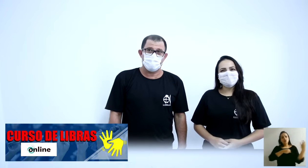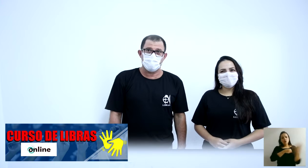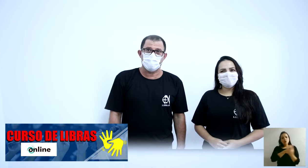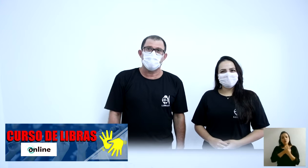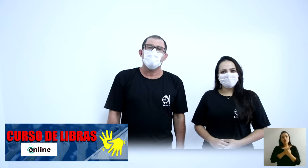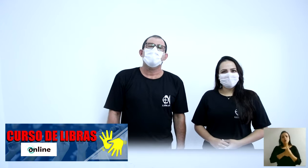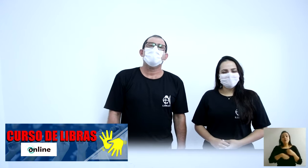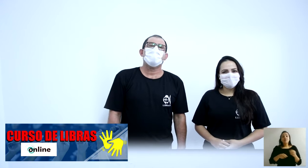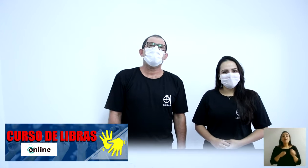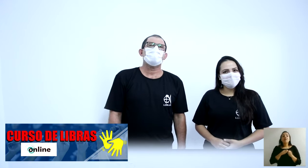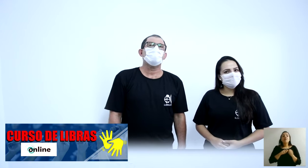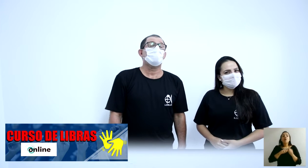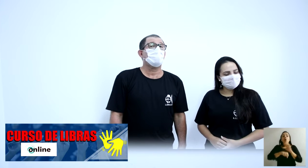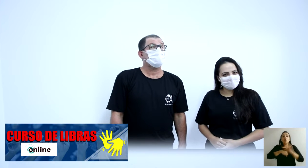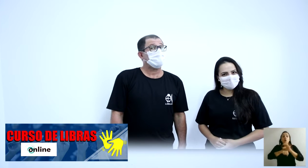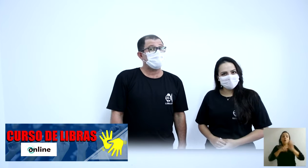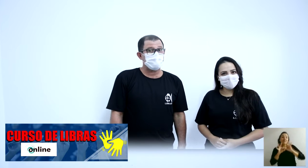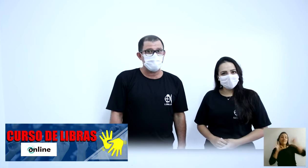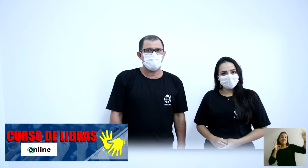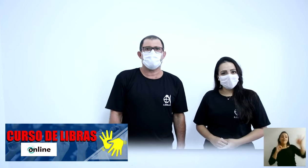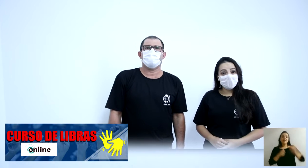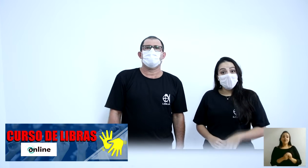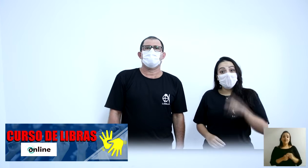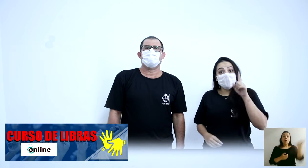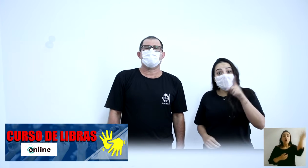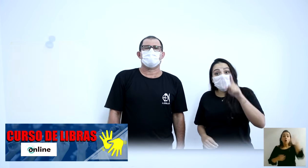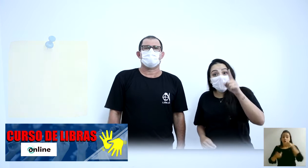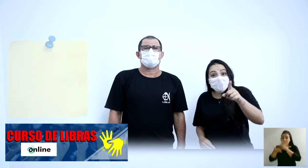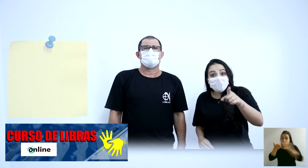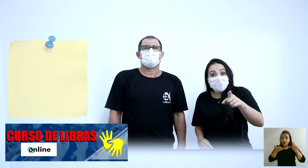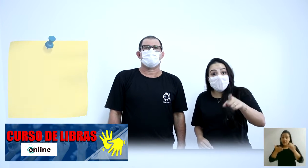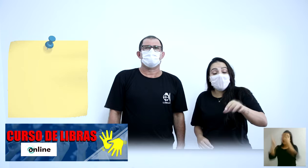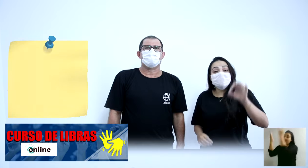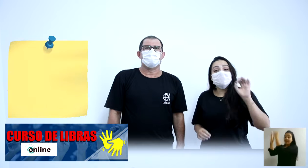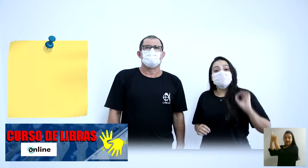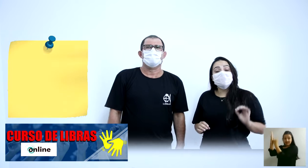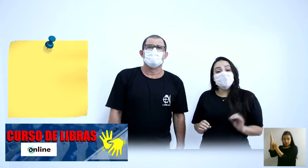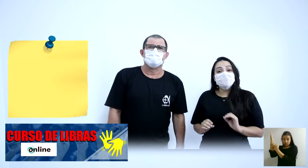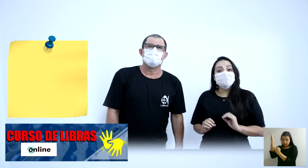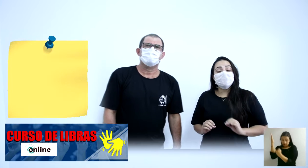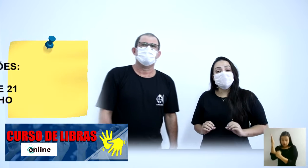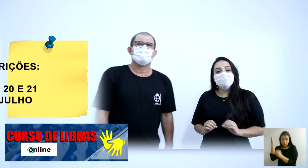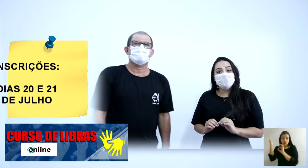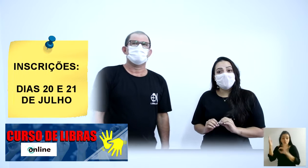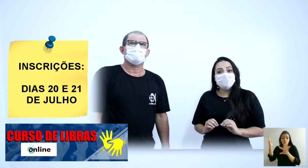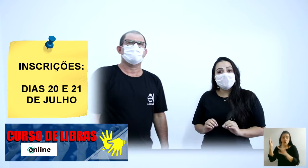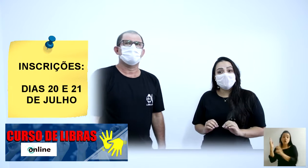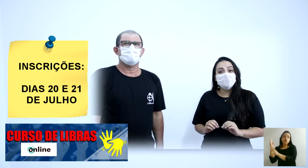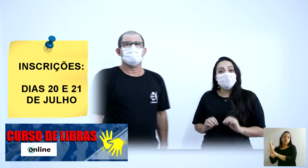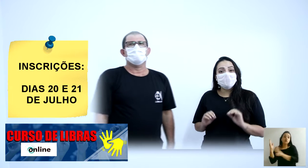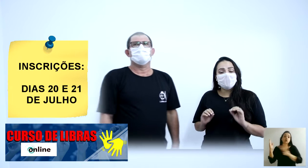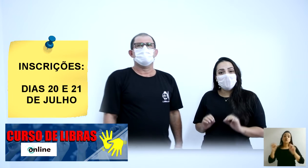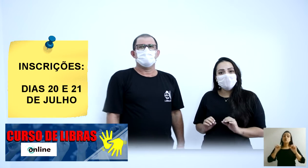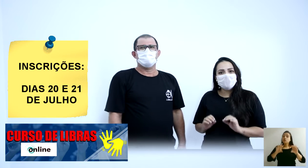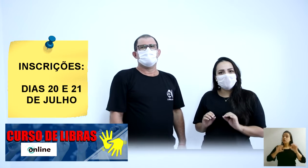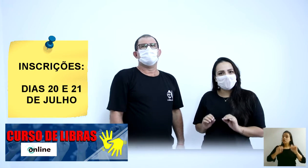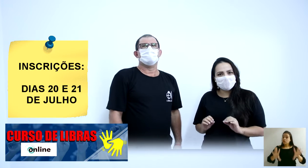pandemia, preparamos um curso à distância. Então anota aí! As inscrições estarão disponíveis no portal da educação